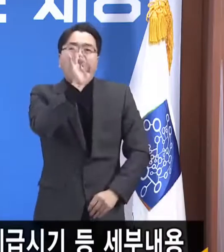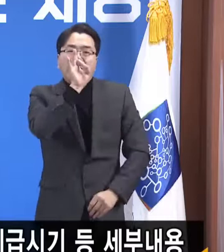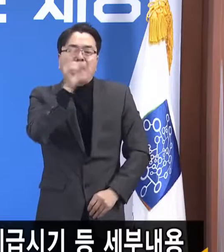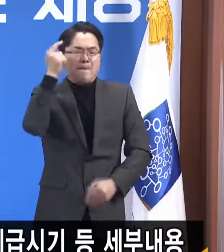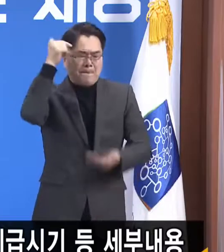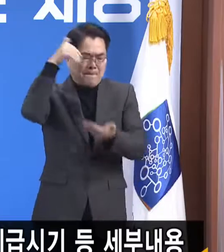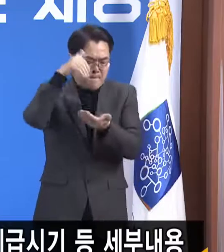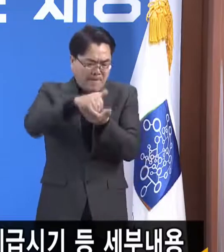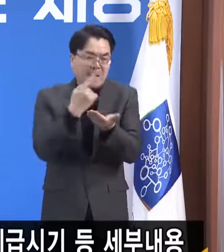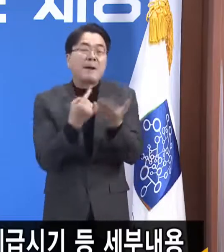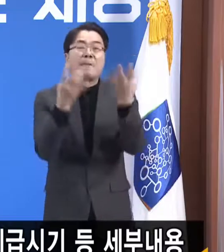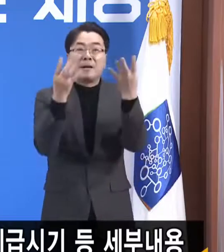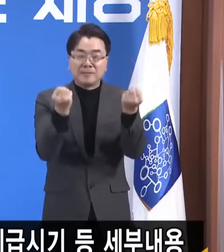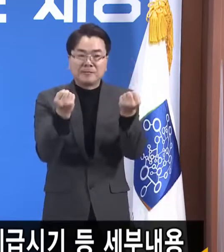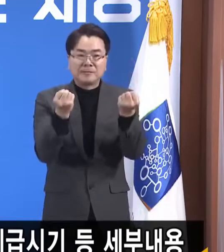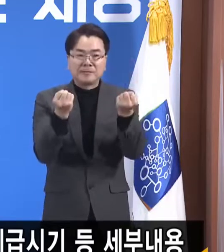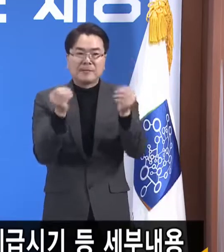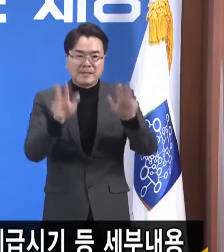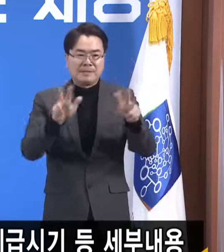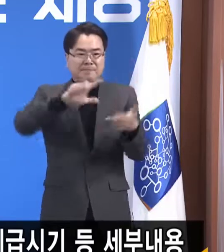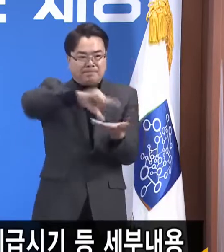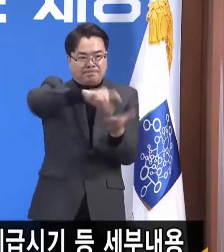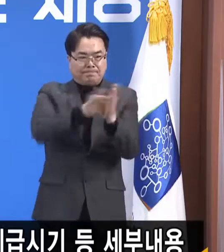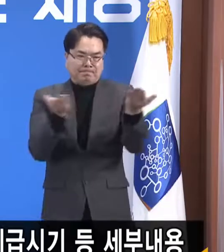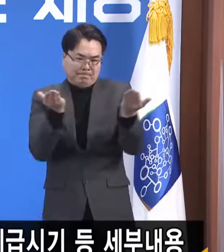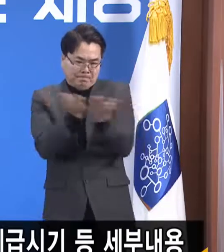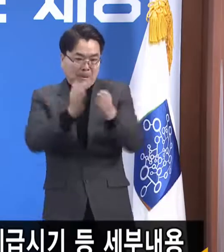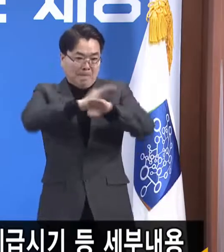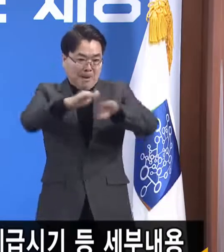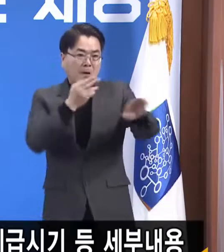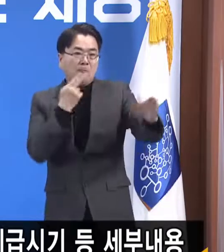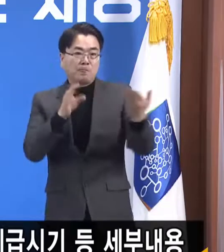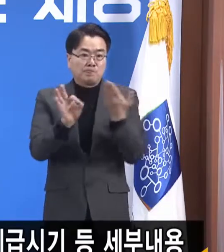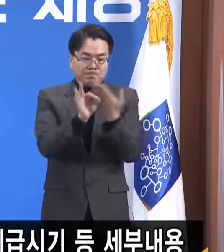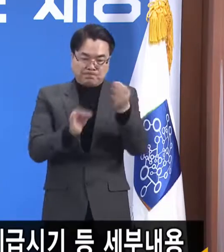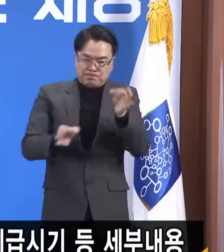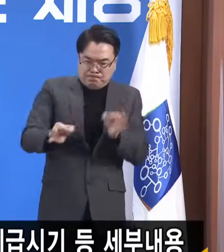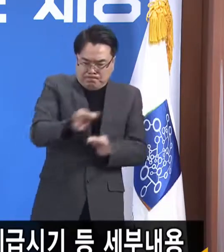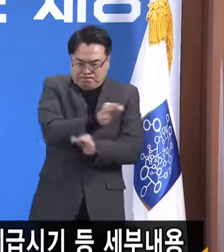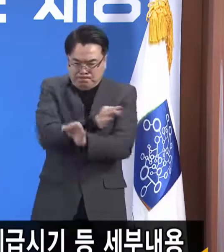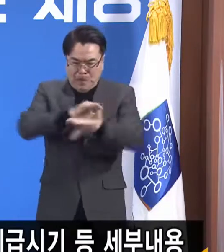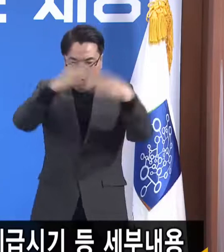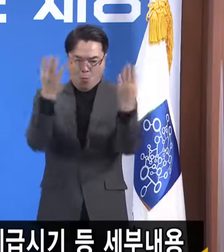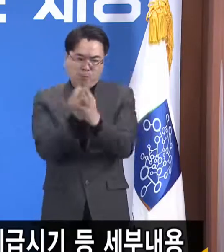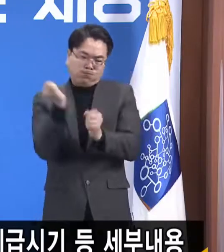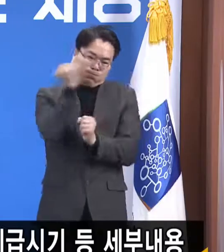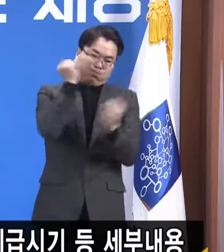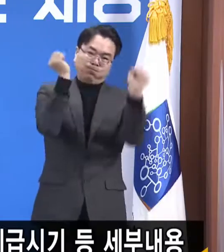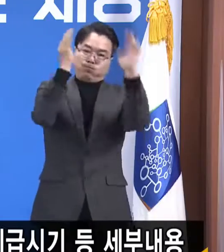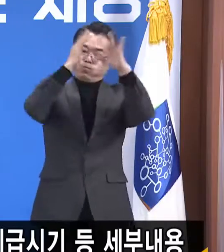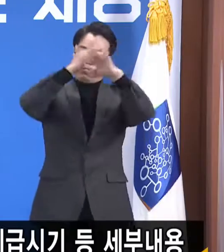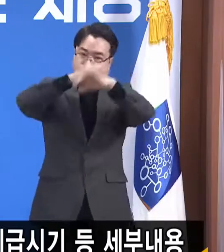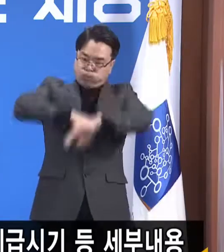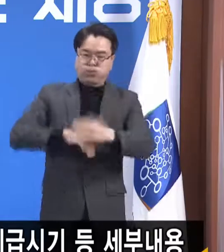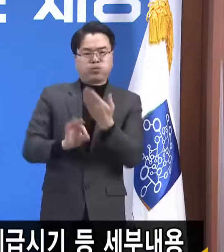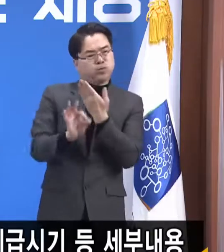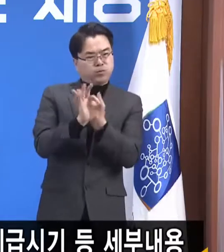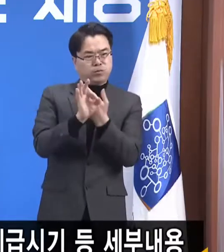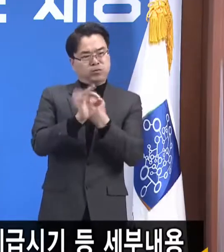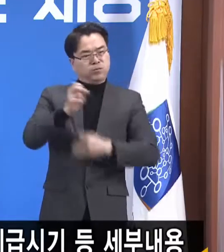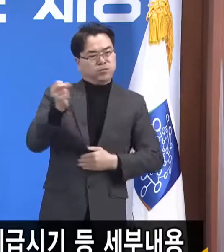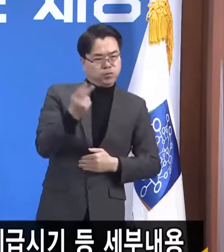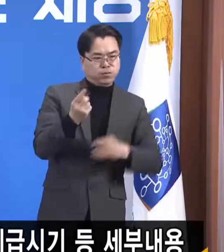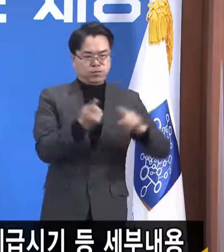지금 적절한 대응을 하지 못해서 경제가 손쓸 수 없을 만큼 망가진다면 우리는 또다시